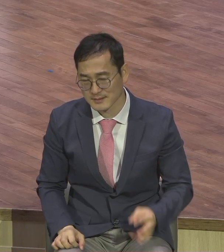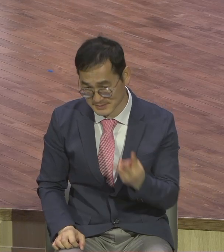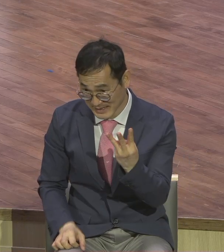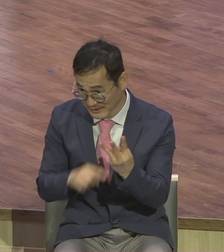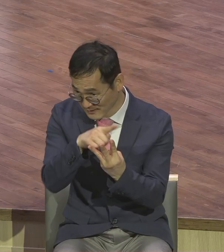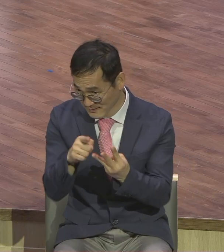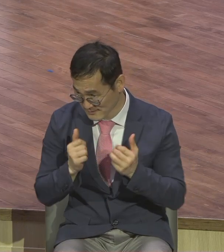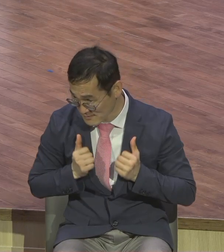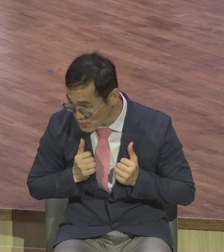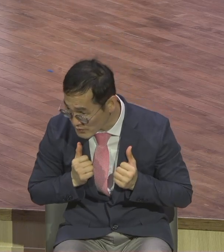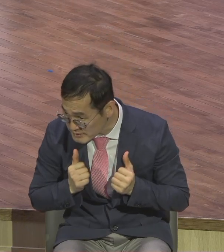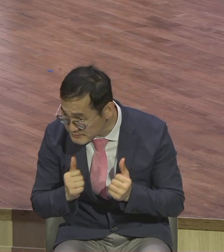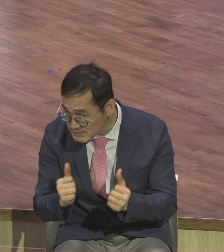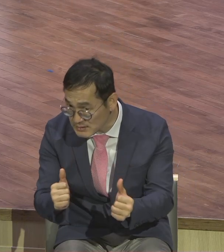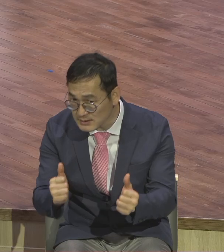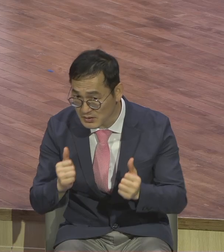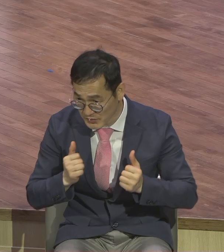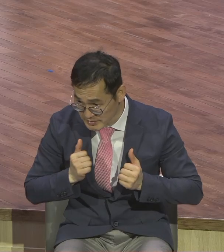다하거나 맞교는 직본을 위해서 올인하구나.